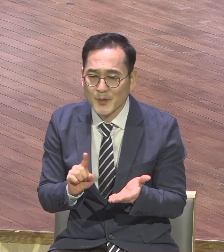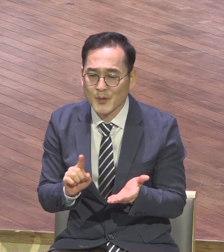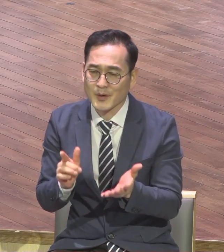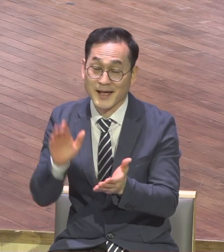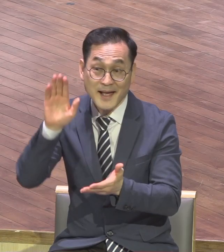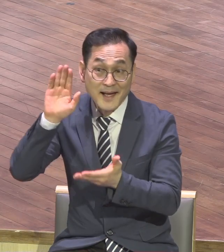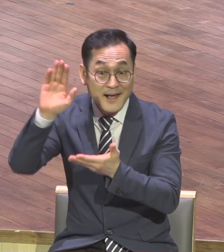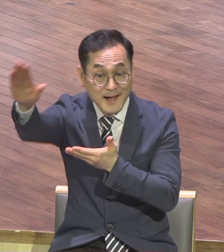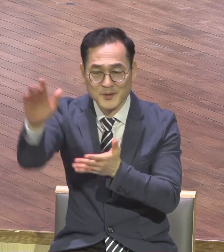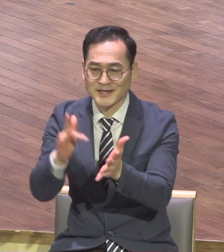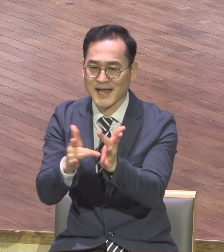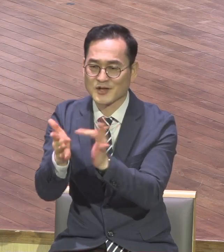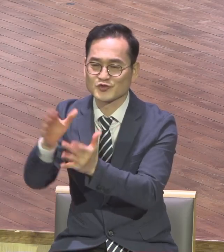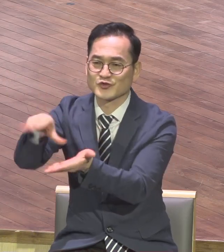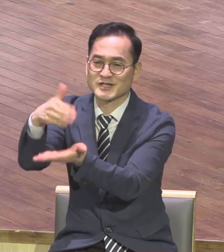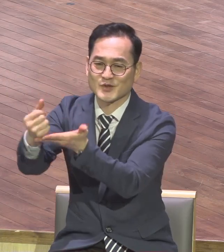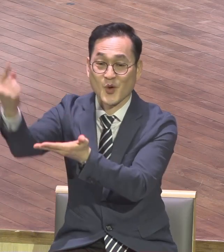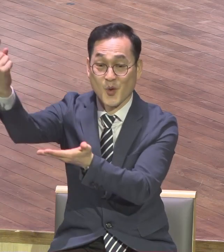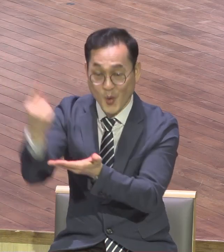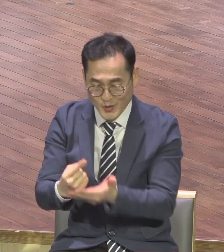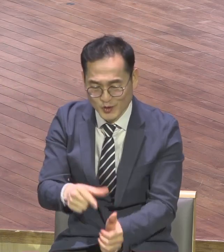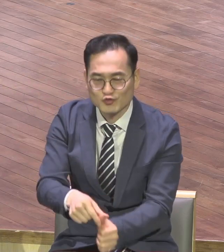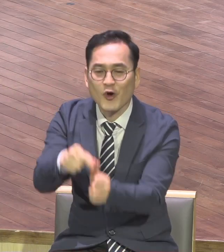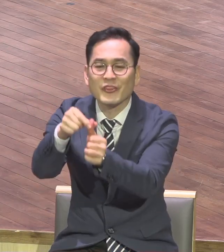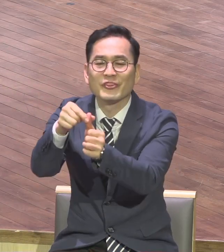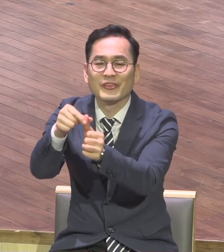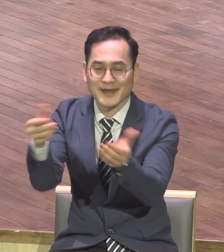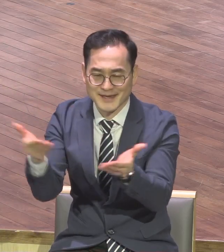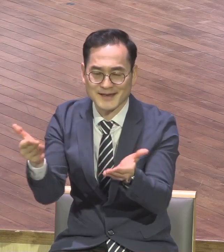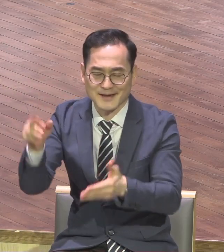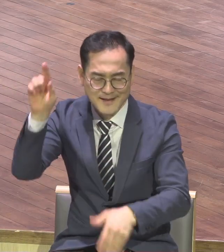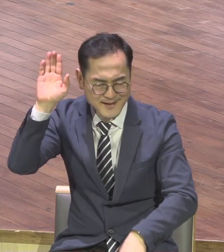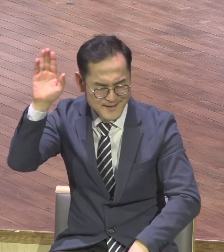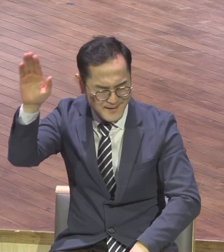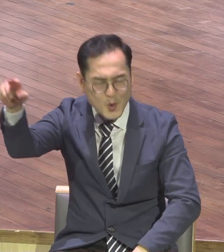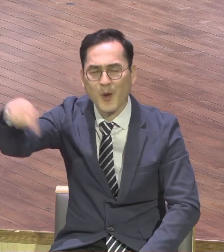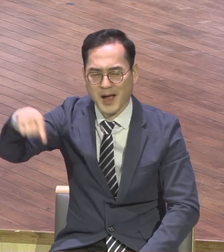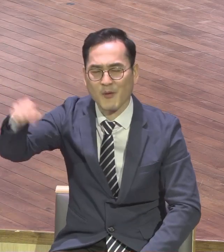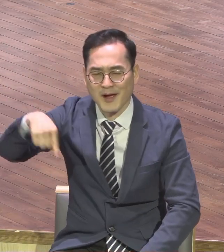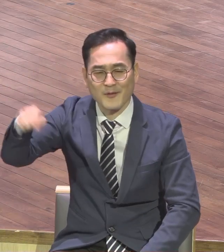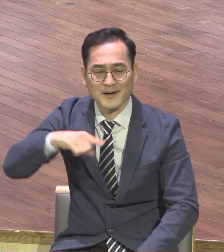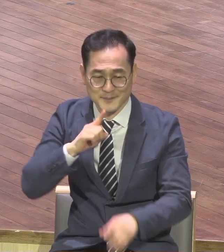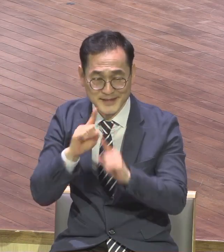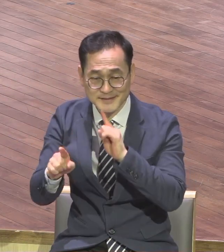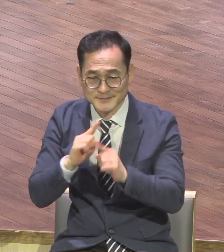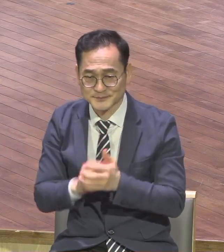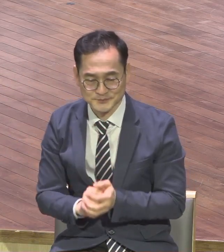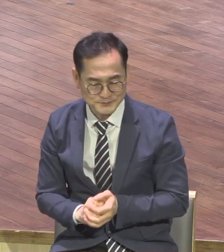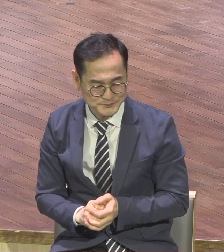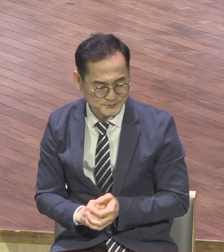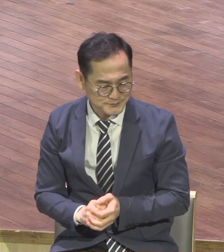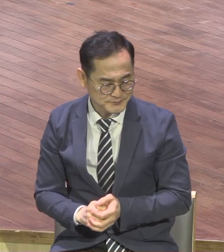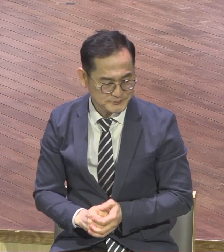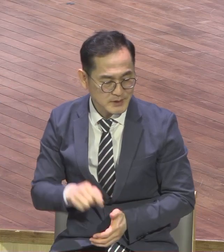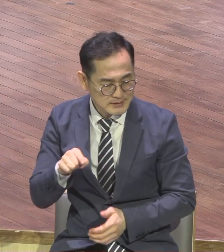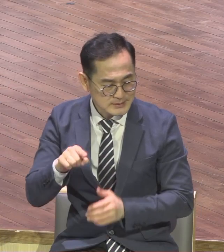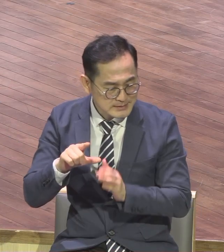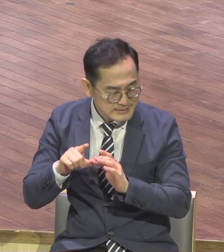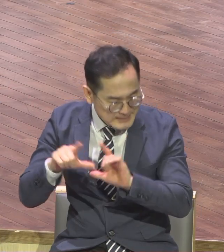그의 소리를 통한 구속사 성취예요 본문 15절에 보면 이렇게 말씀하고 있습니다 그날 그때에 내가 따위되게 해서